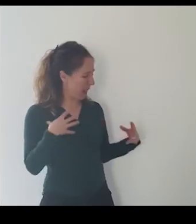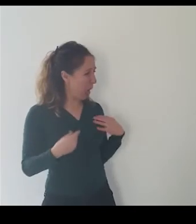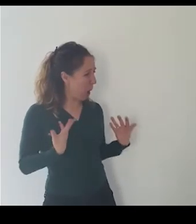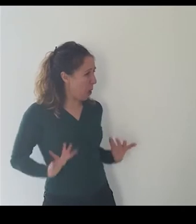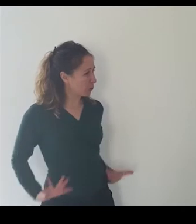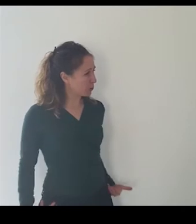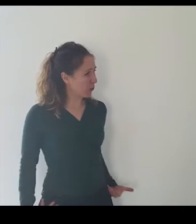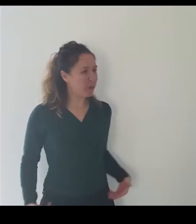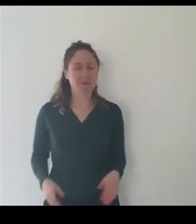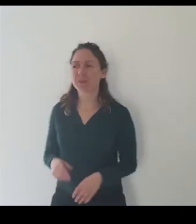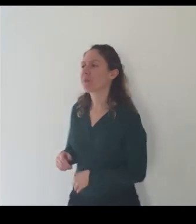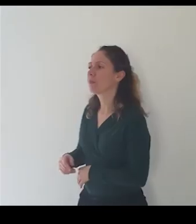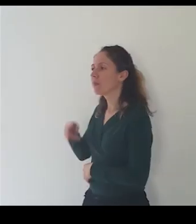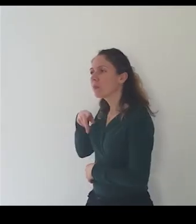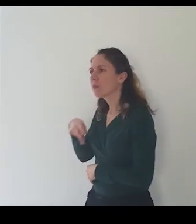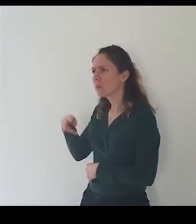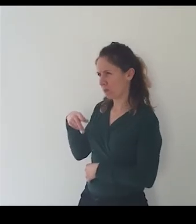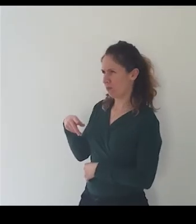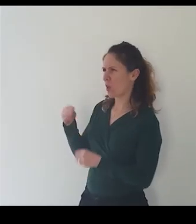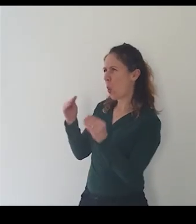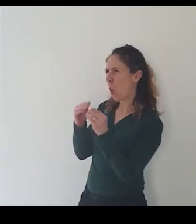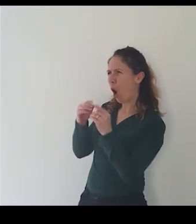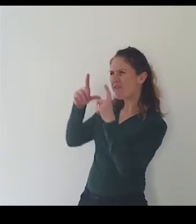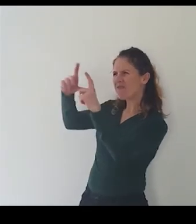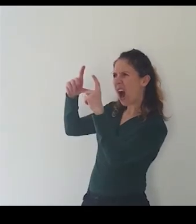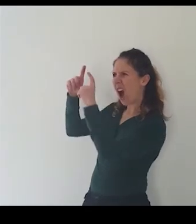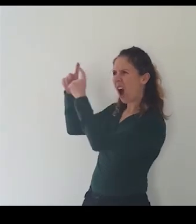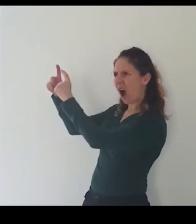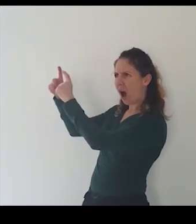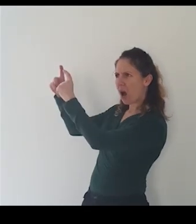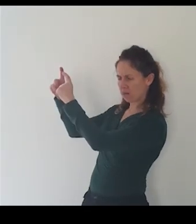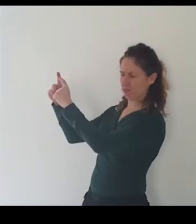cosa c'entrano le uova vuoi per caso una frittata